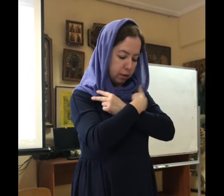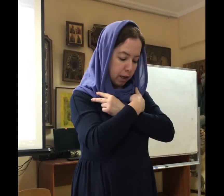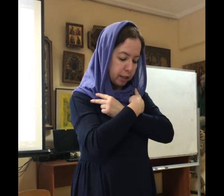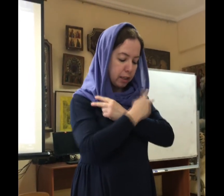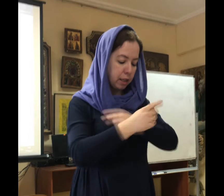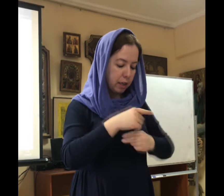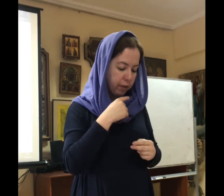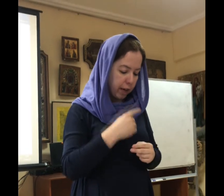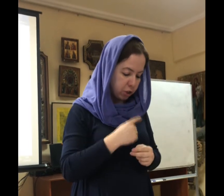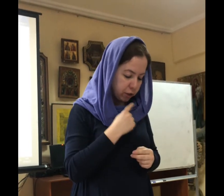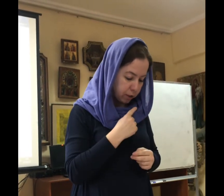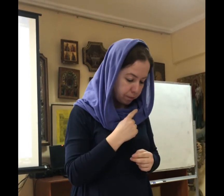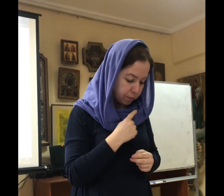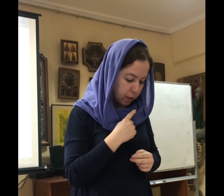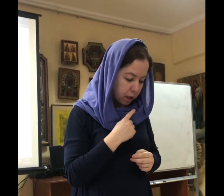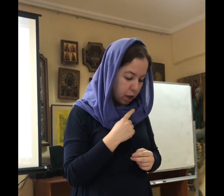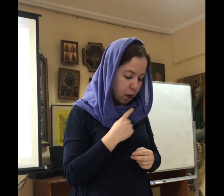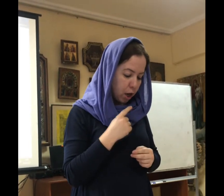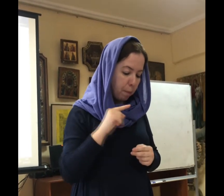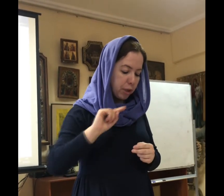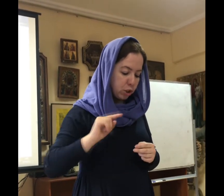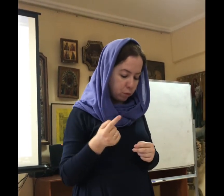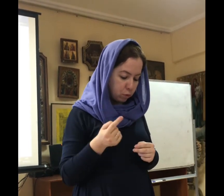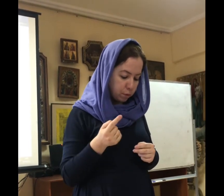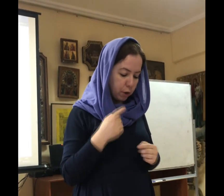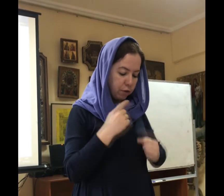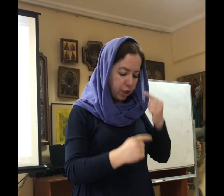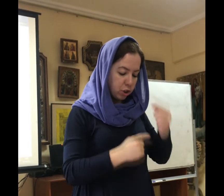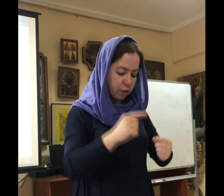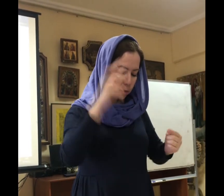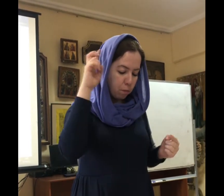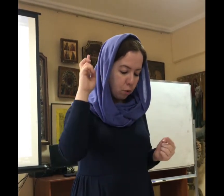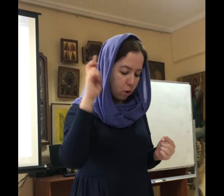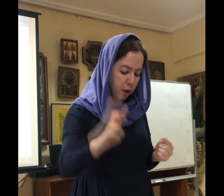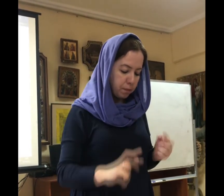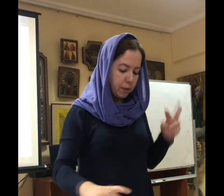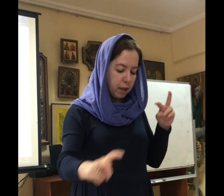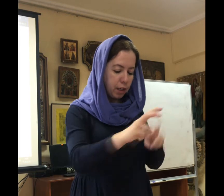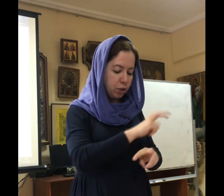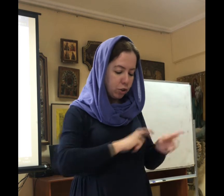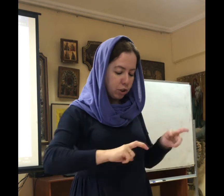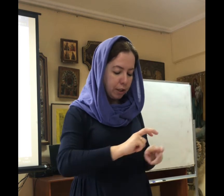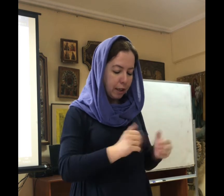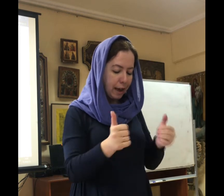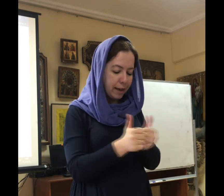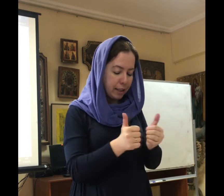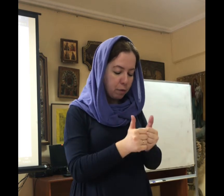говорящего. Почему вечного Бога ищите рядом